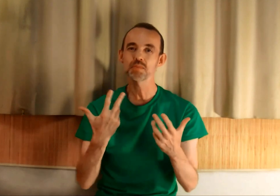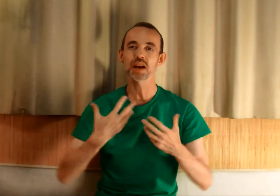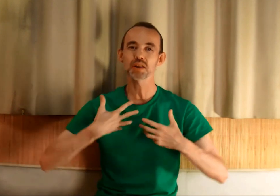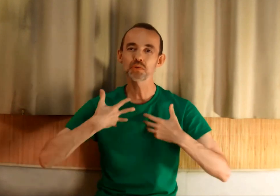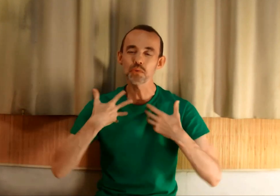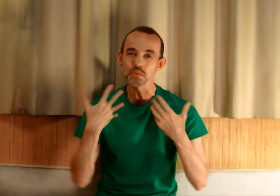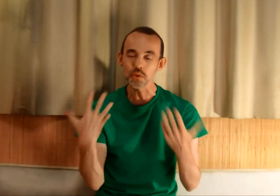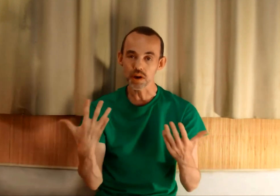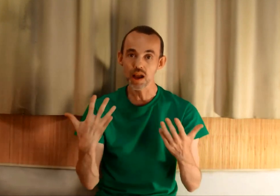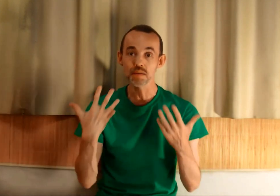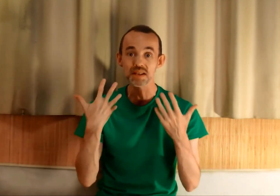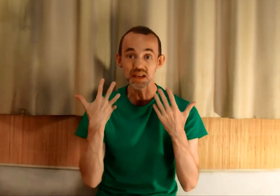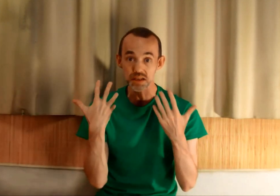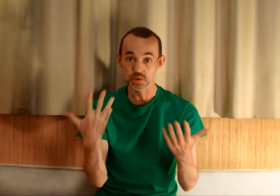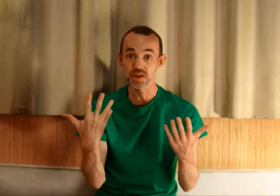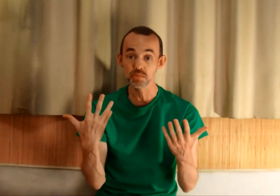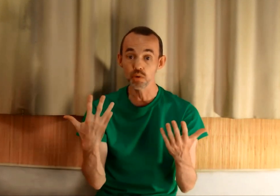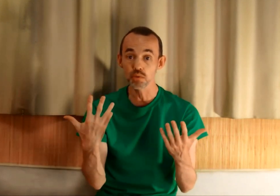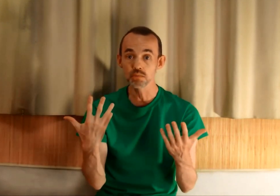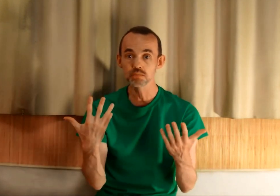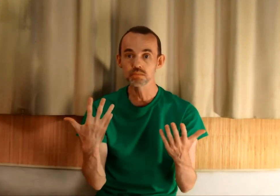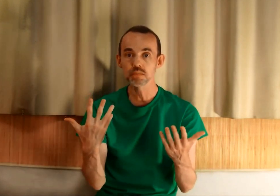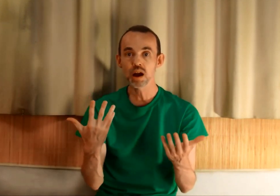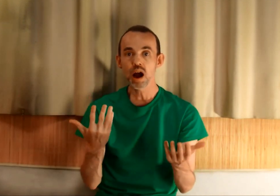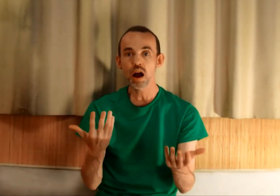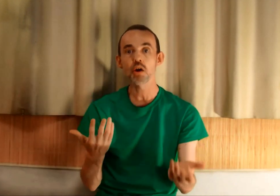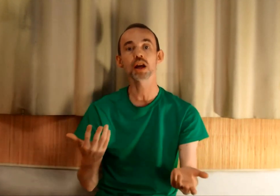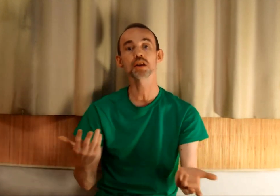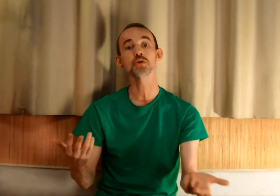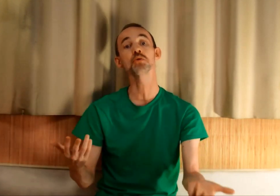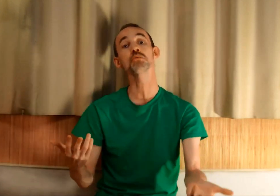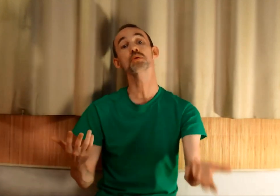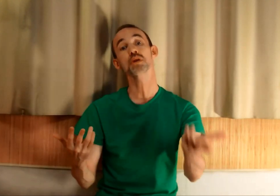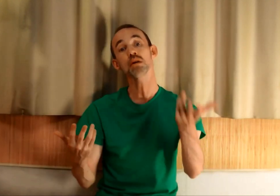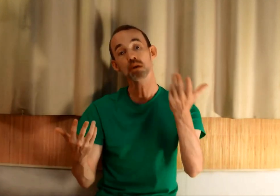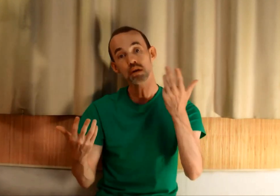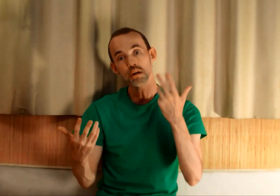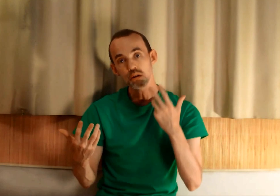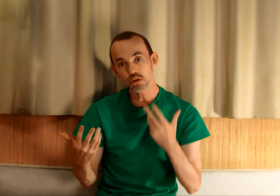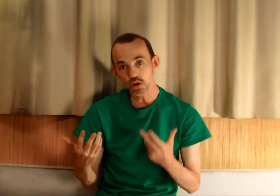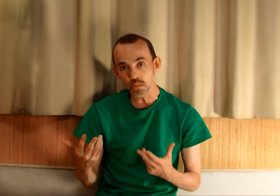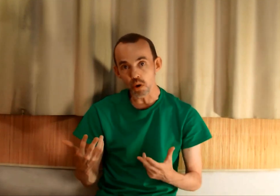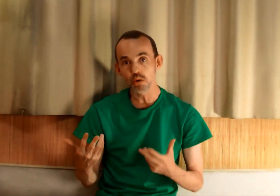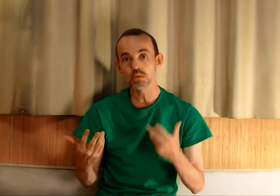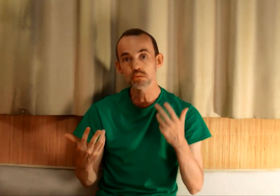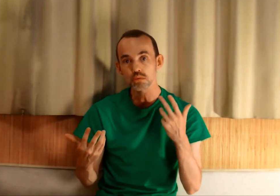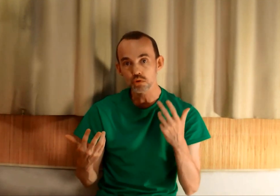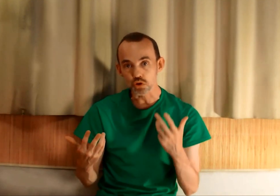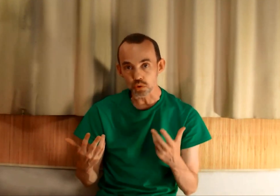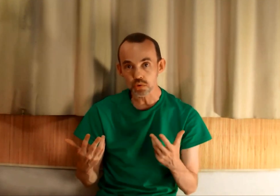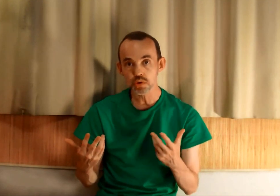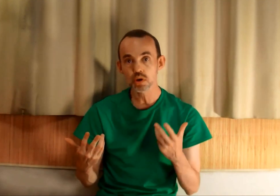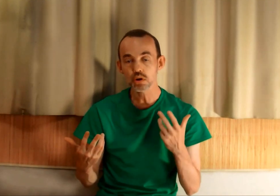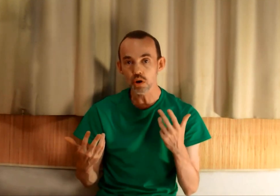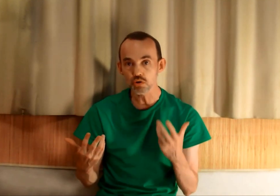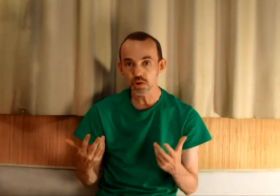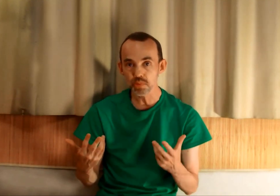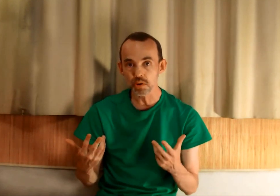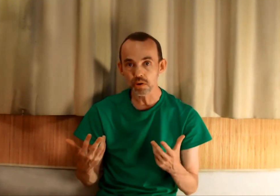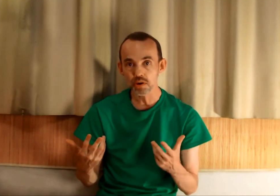aspirations, vos rêves, ce qui est essentiel pour vous, Alors la question, c'est comment j'ose quand j'ai peur